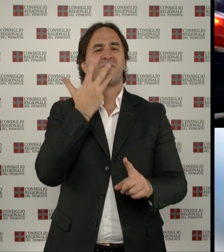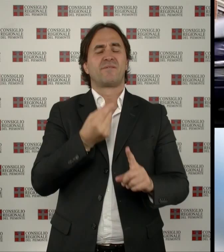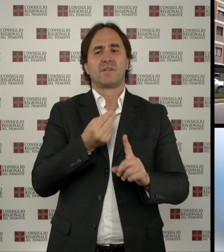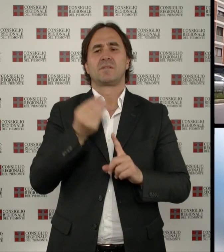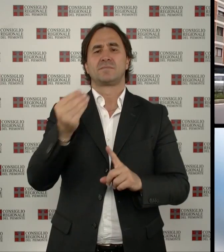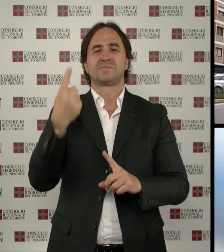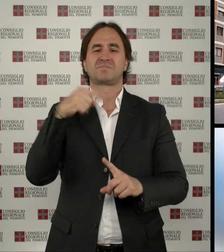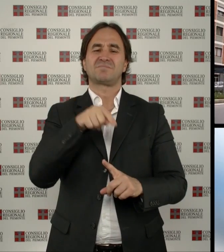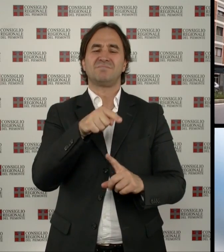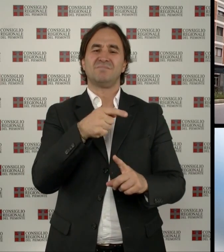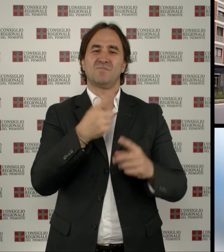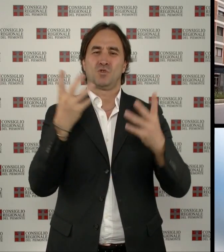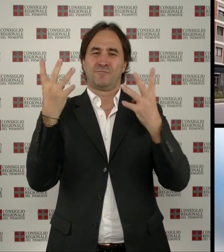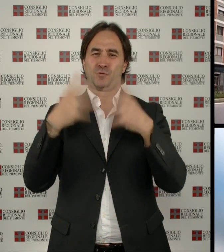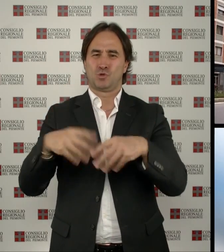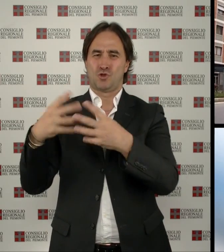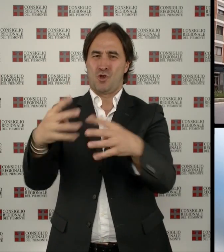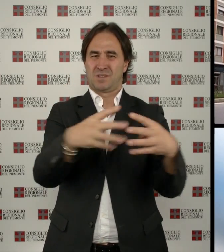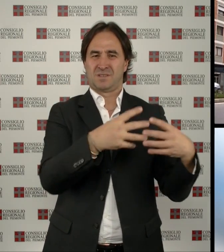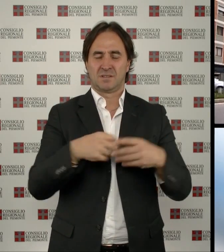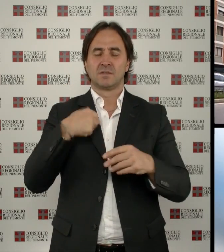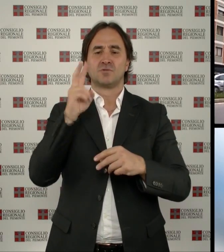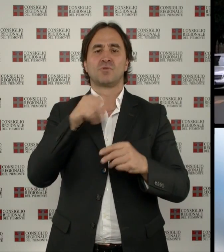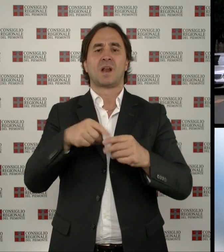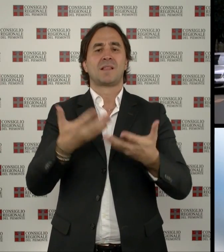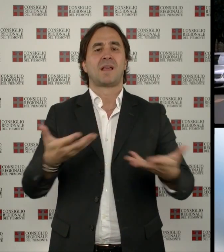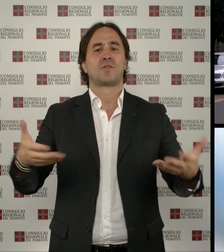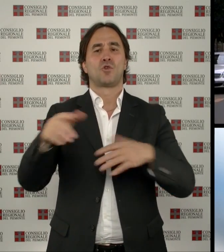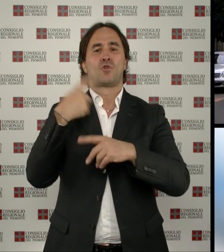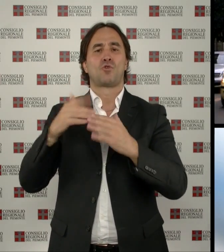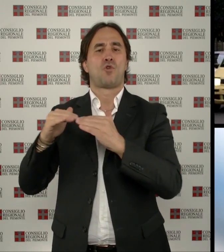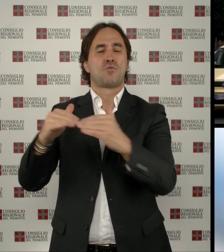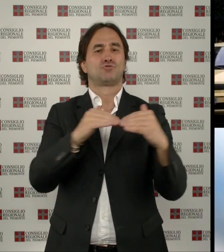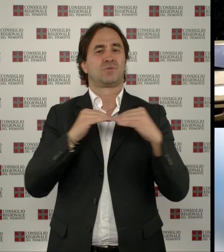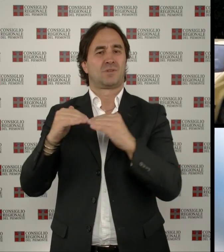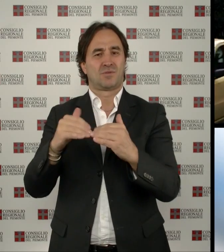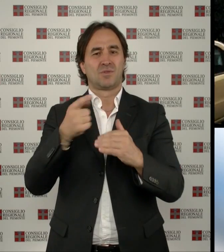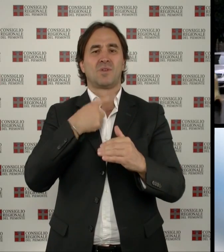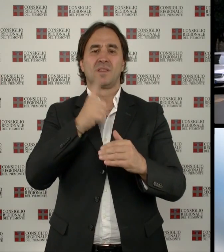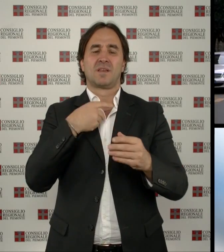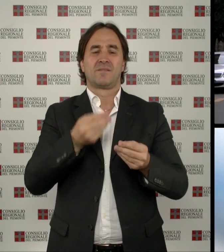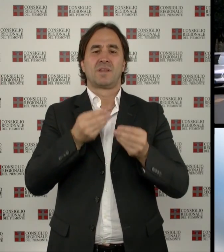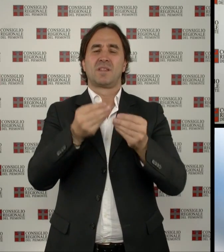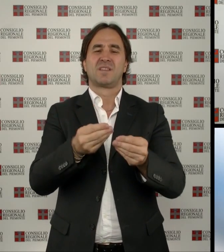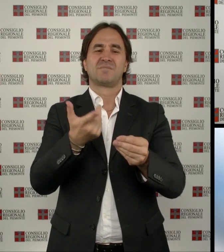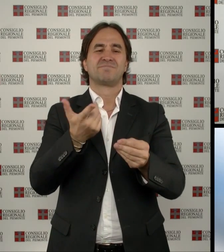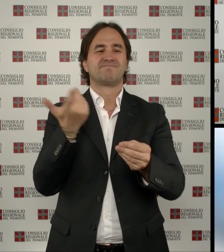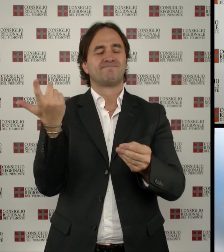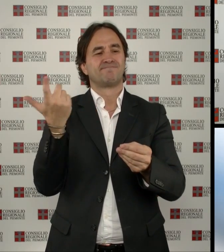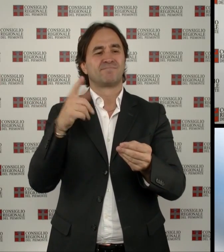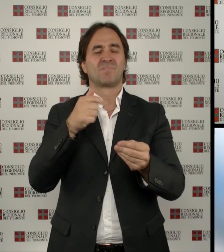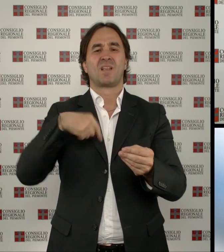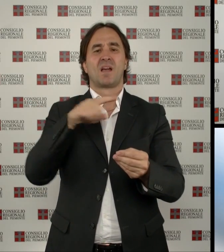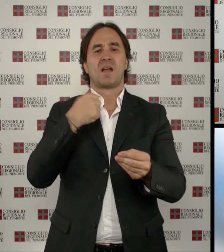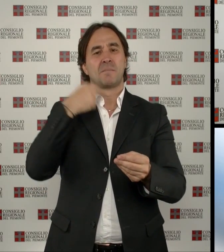funzioni in base a territori omogeni. Bisogna cercare di cambiare la nostra mentalità. Un'attenzione